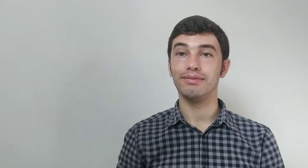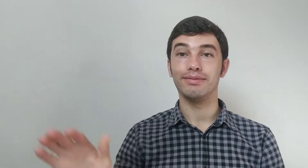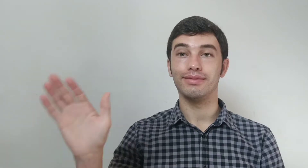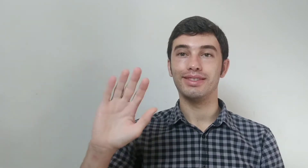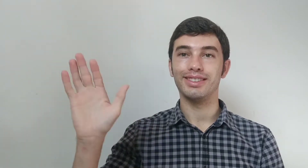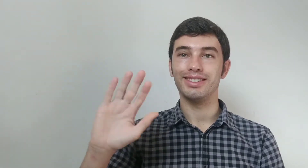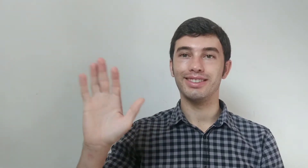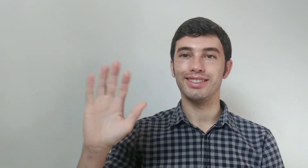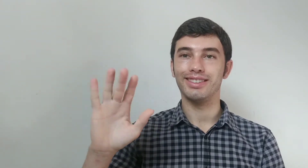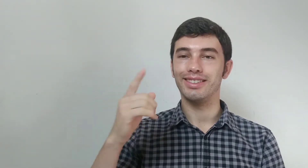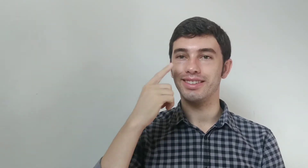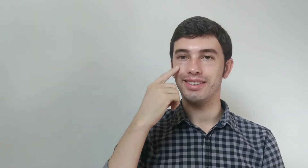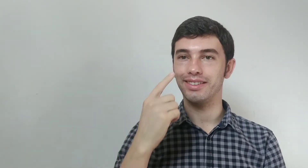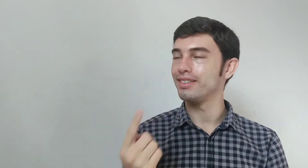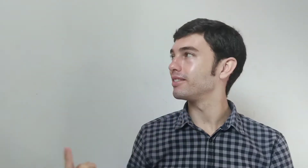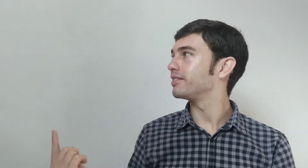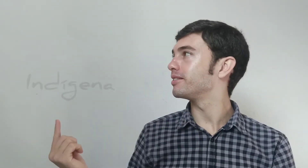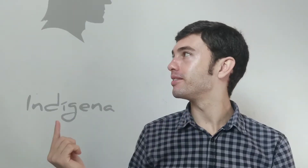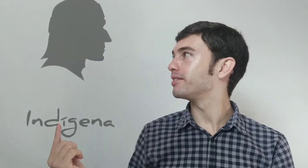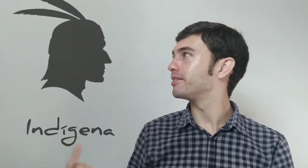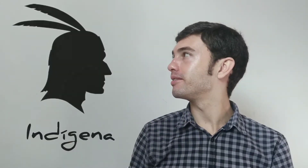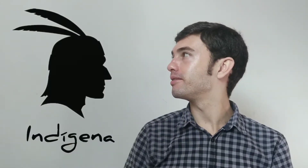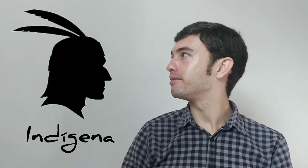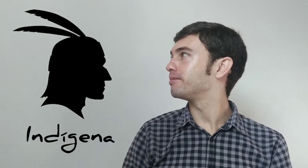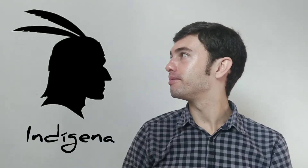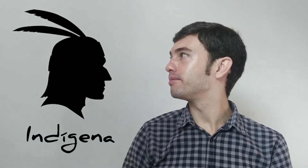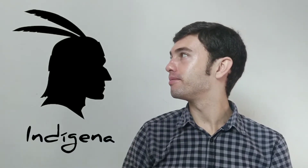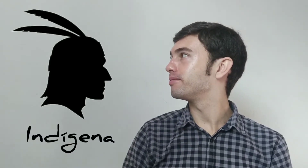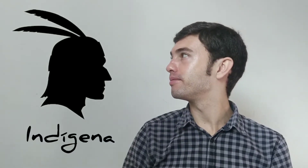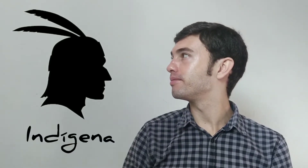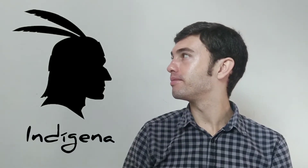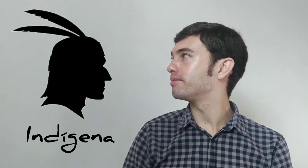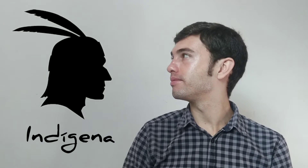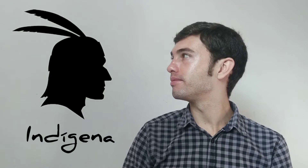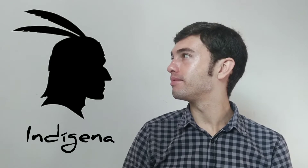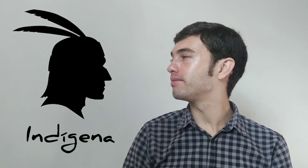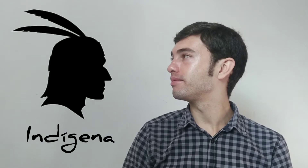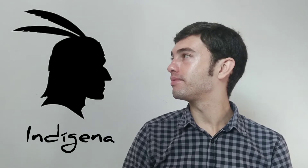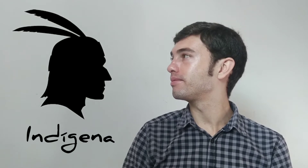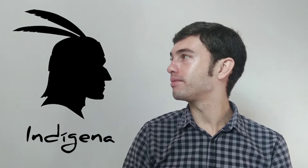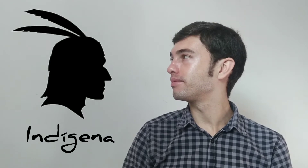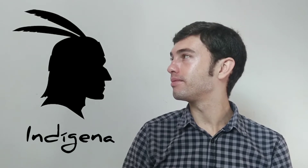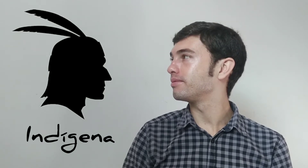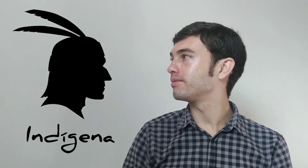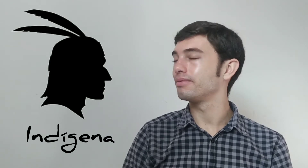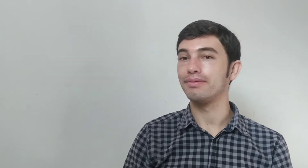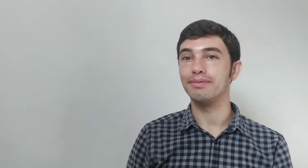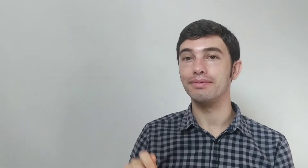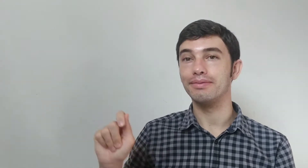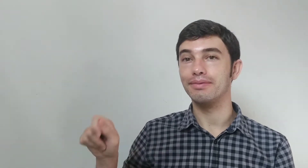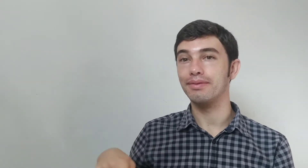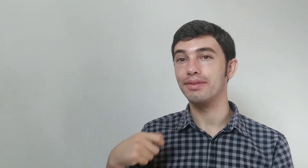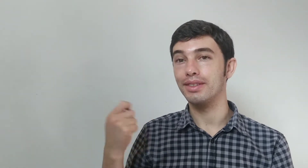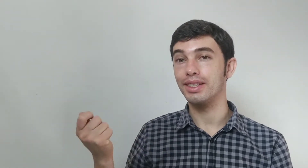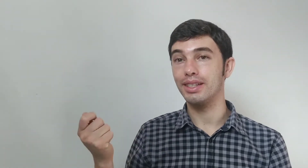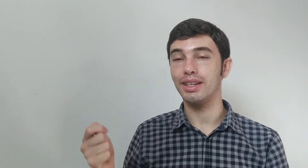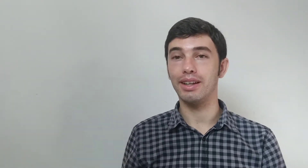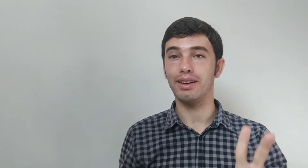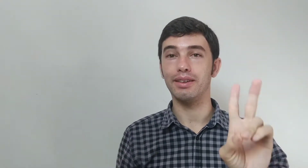Fala pessoal, vejam, indígena, então o sinal,